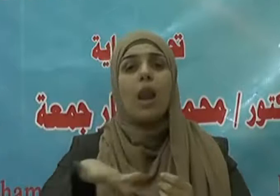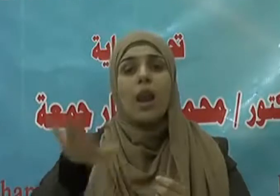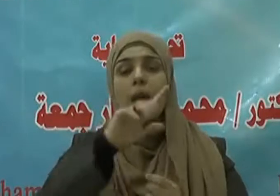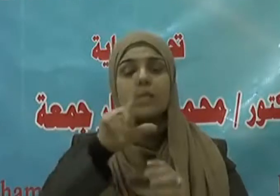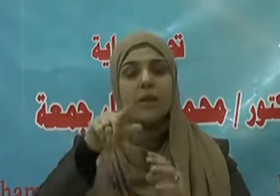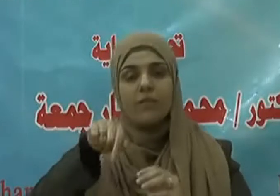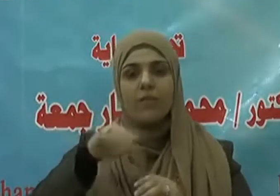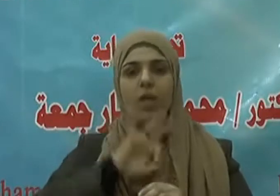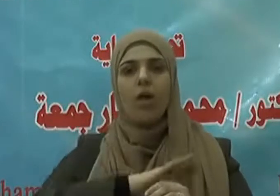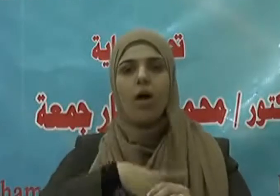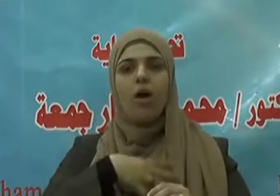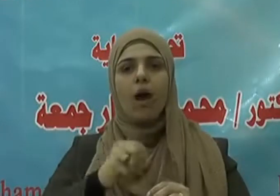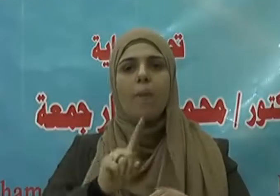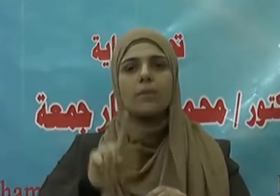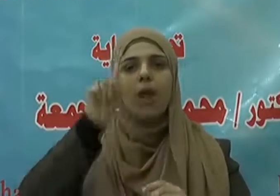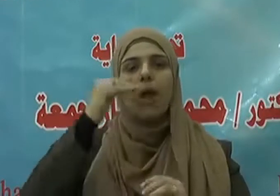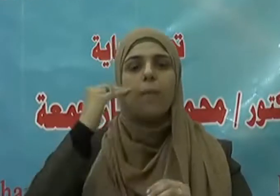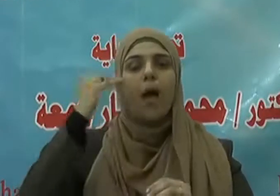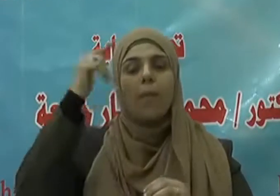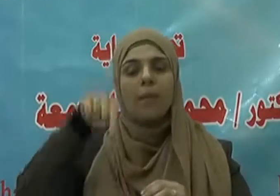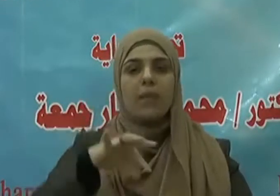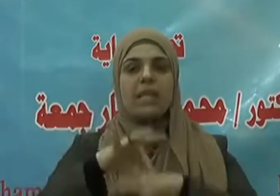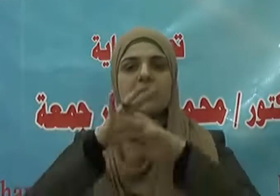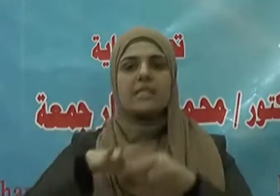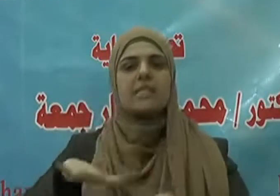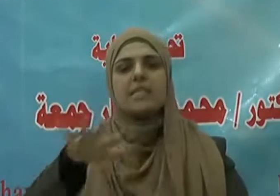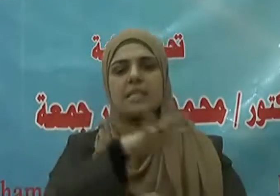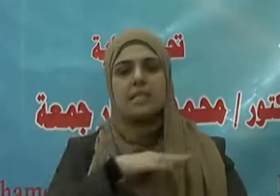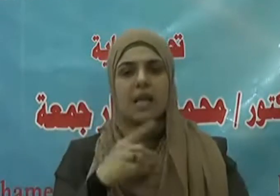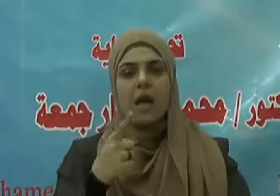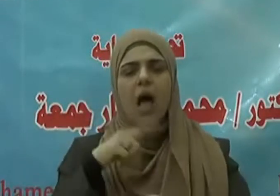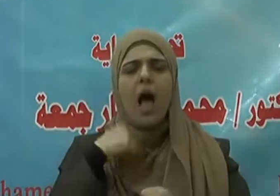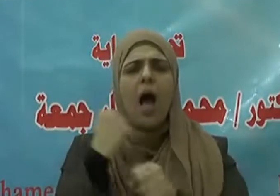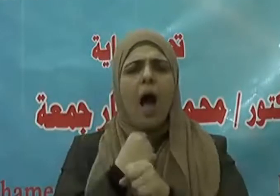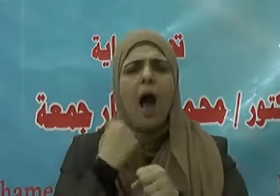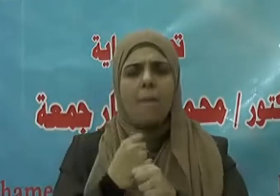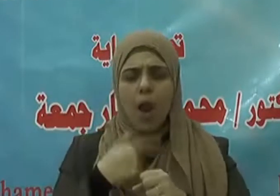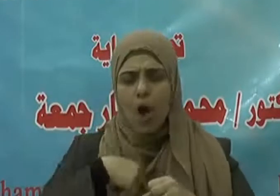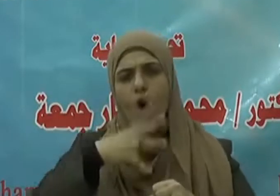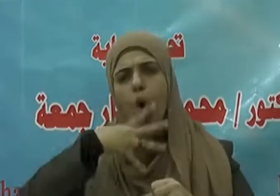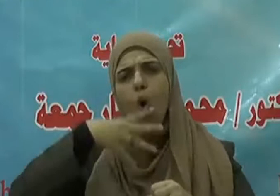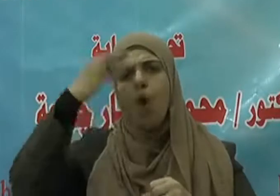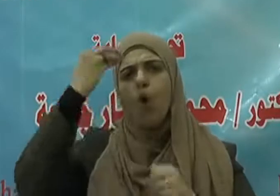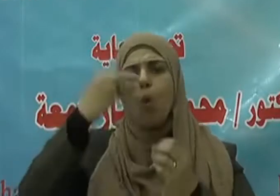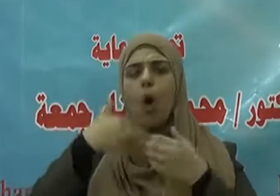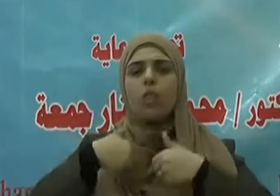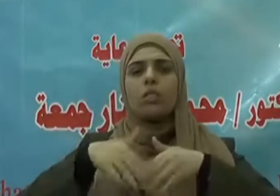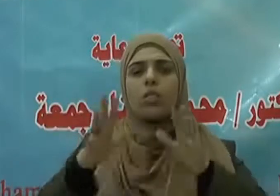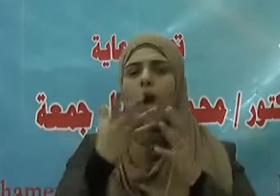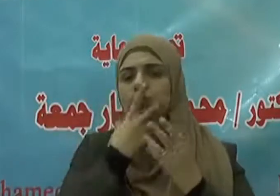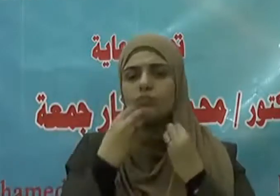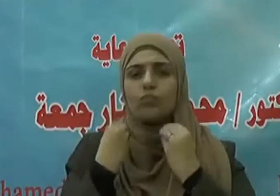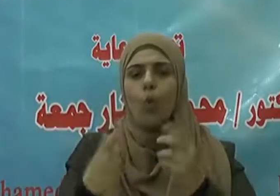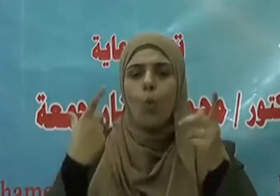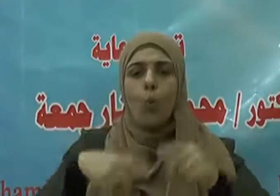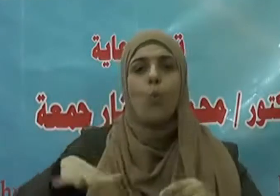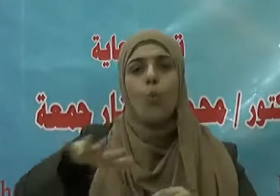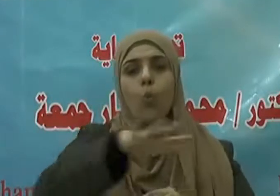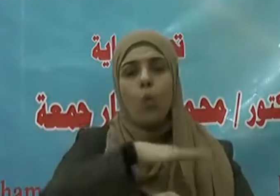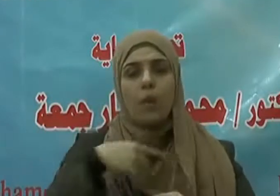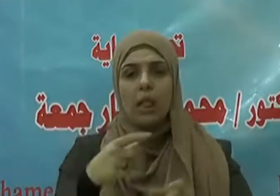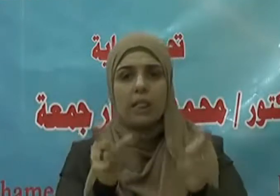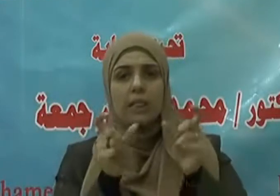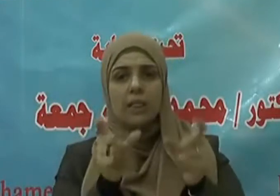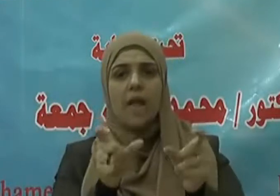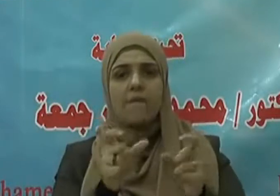في سبيل الله تعالى كالموظف الذي يحرص على صيانة المال العام فيستشهد